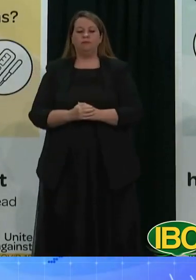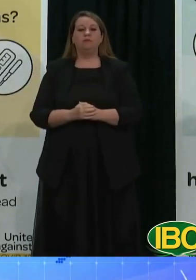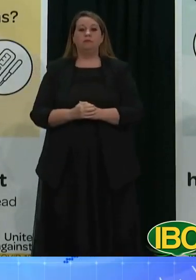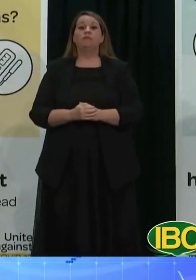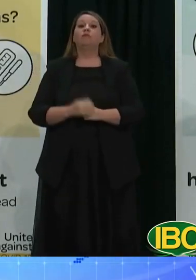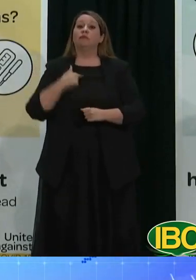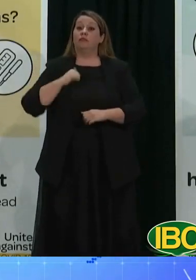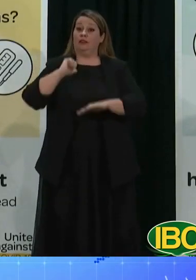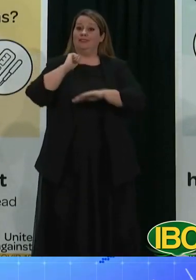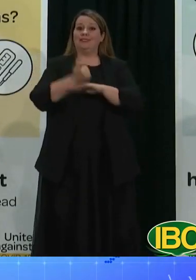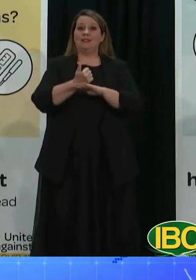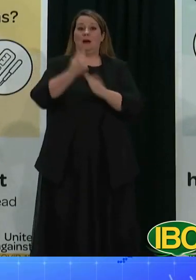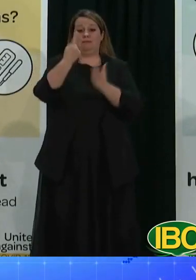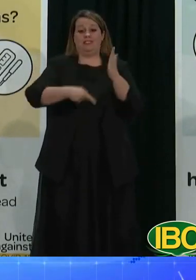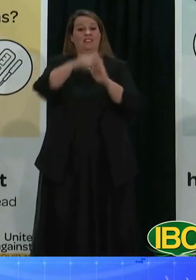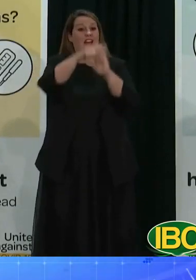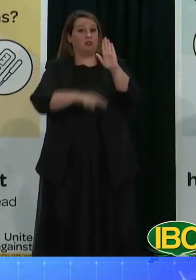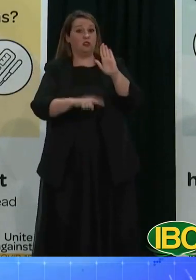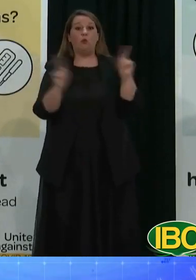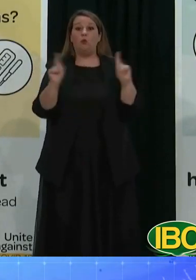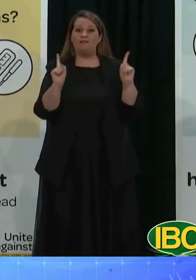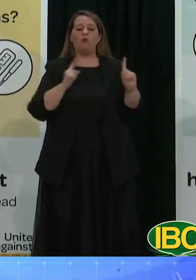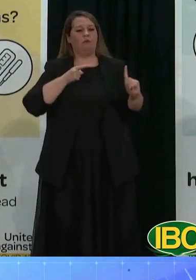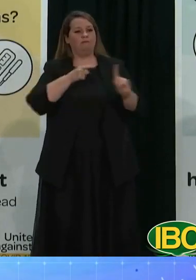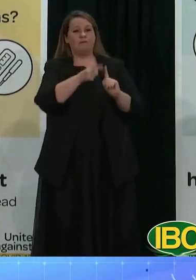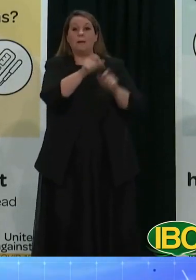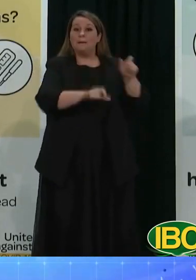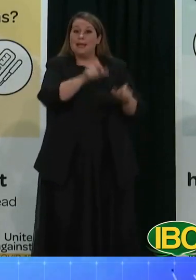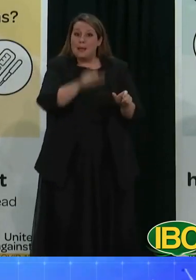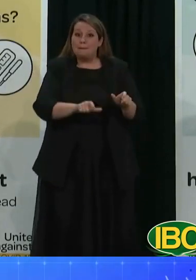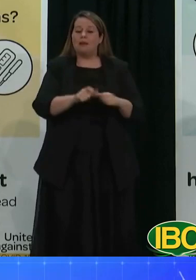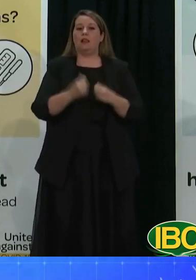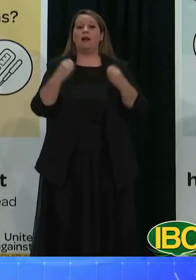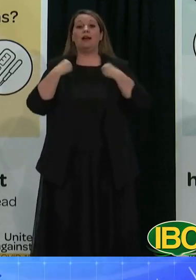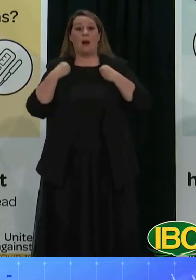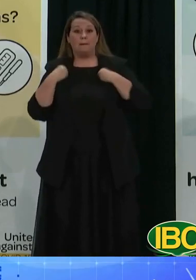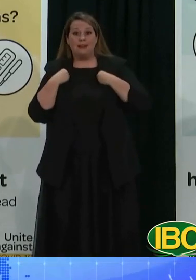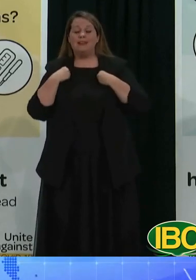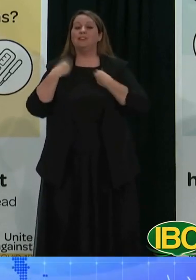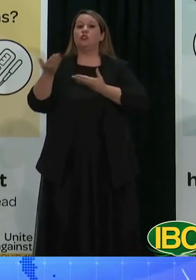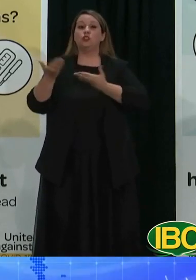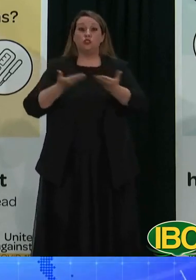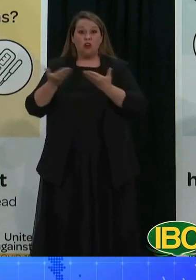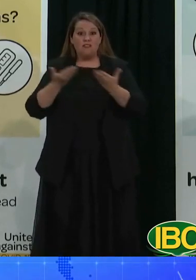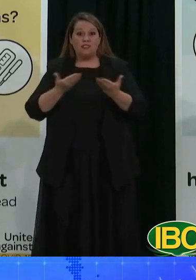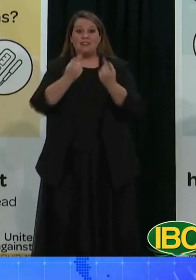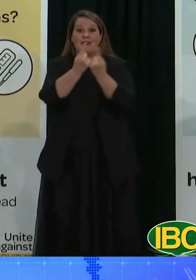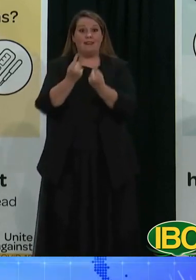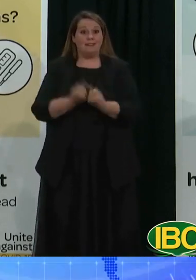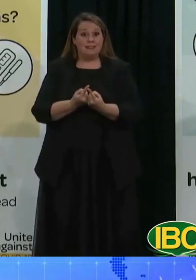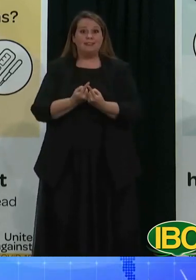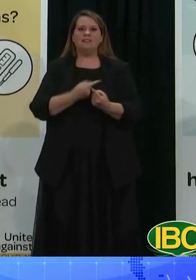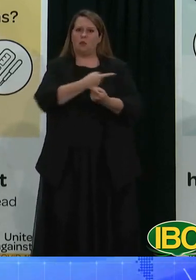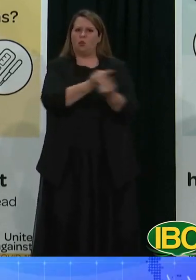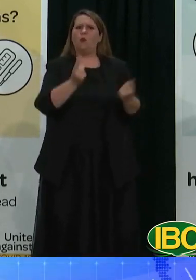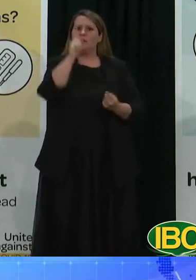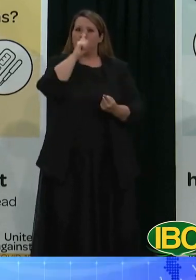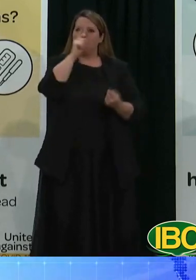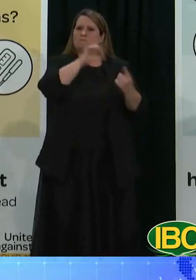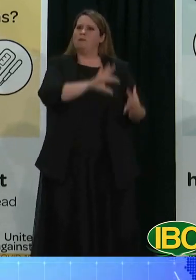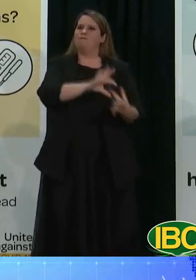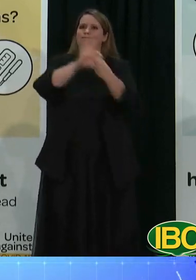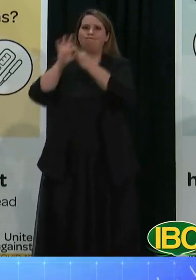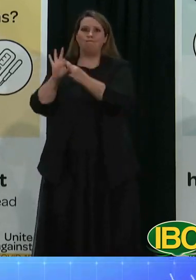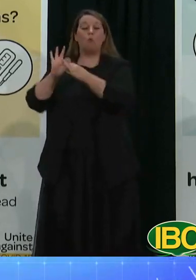khi Hội đồng Bảo an Liên Hiệp Quốc áp đặt. Tuy nhiên, Hội đồng Bảo an sẽ không thể áp đặt các biện pháp trừng phạt chống lại Nga vì Nga